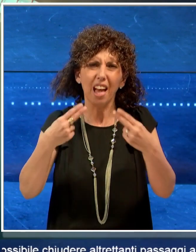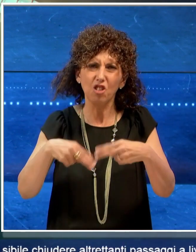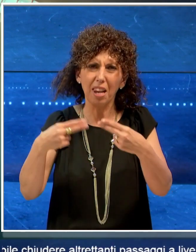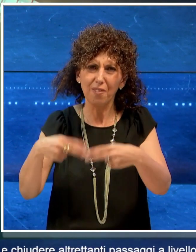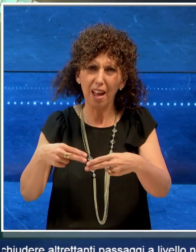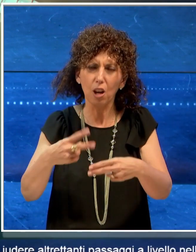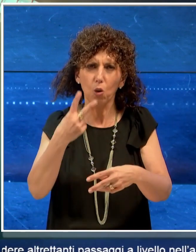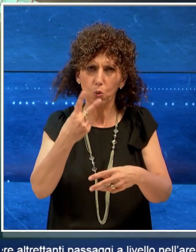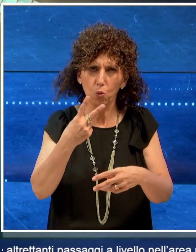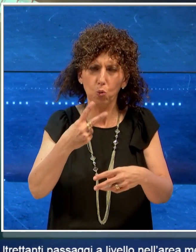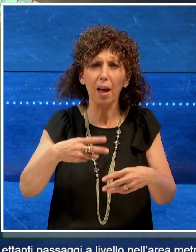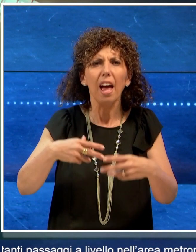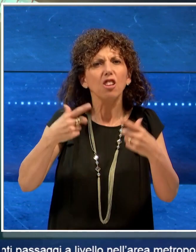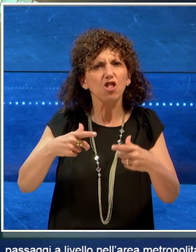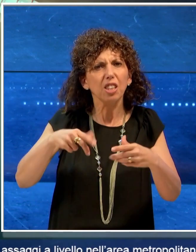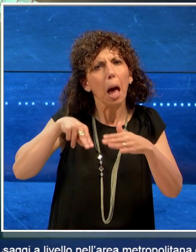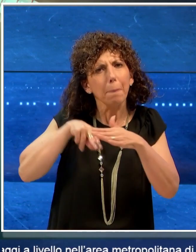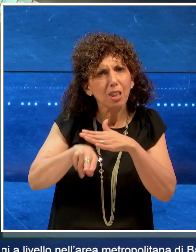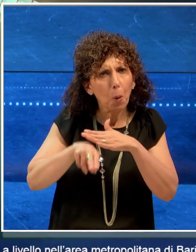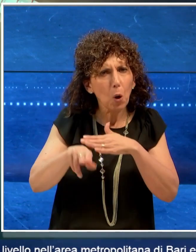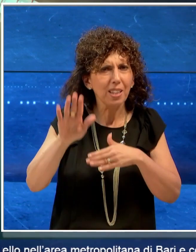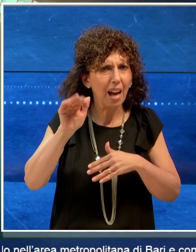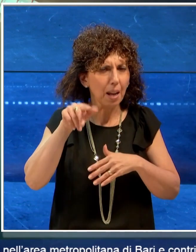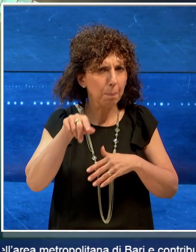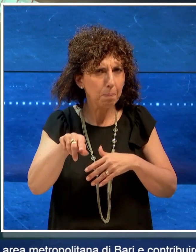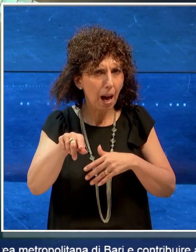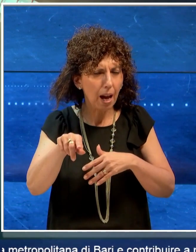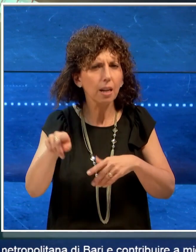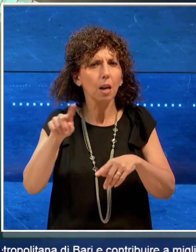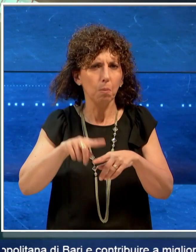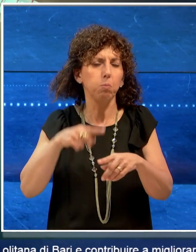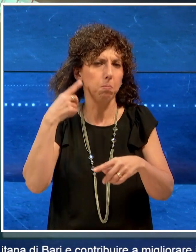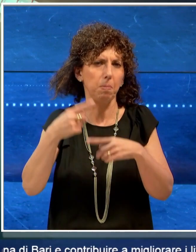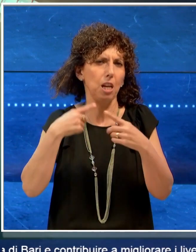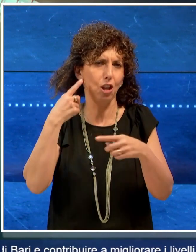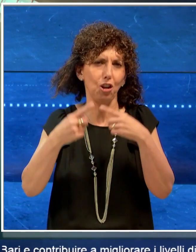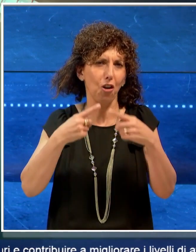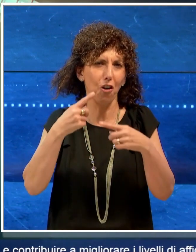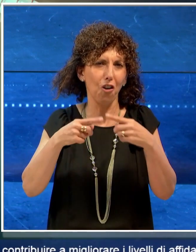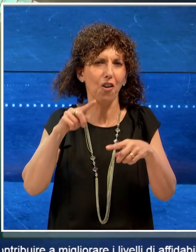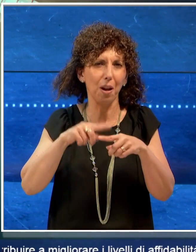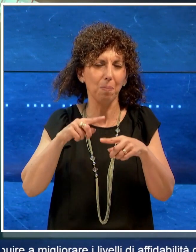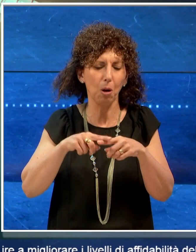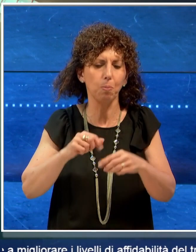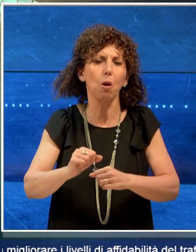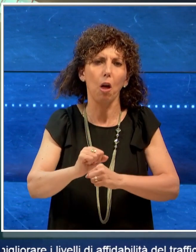livello nell'area metropolitana di Bari e contribuire a migliorare i livelli di affidabilità del